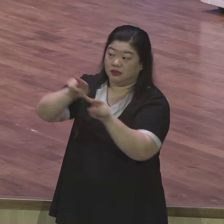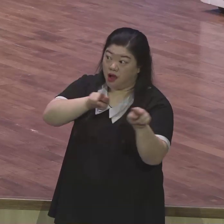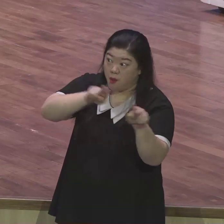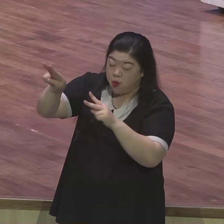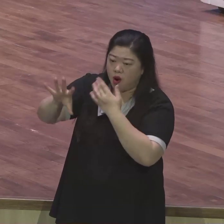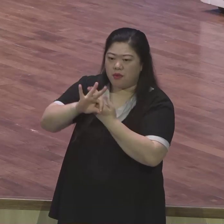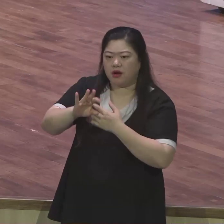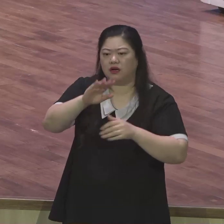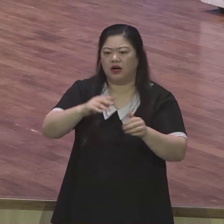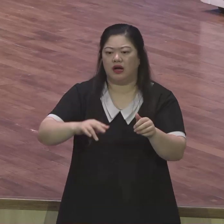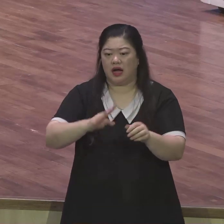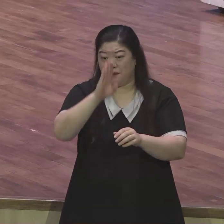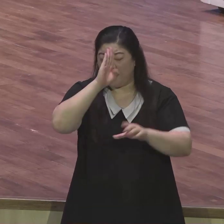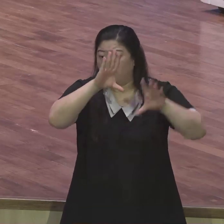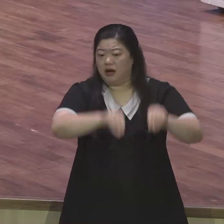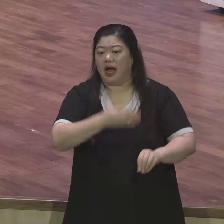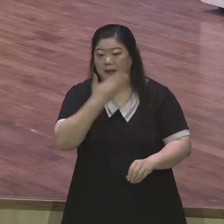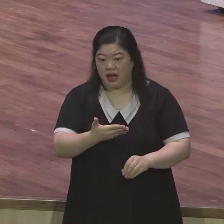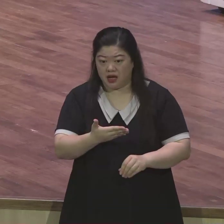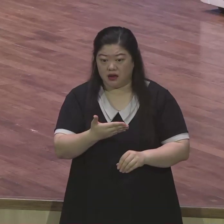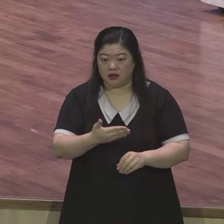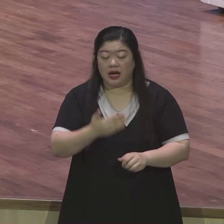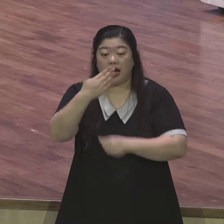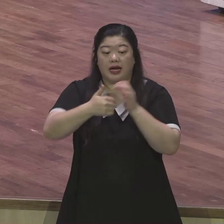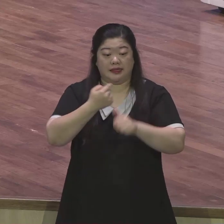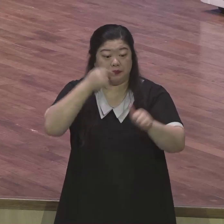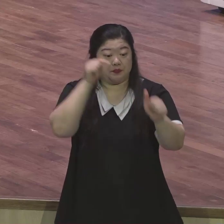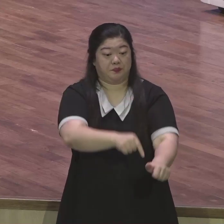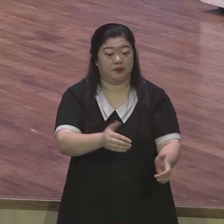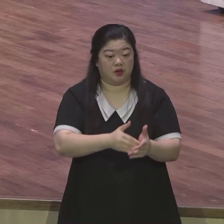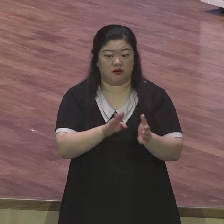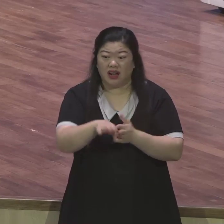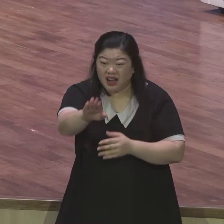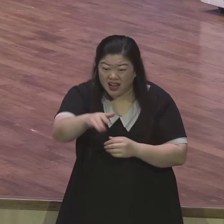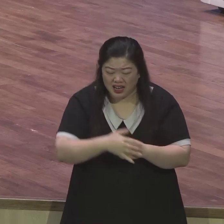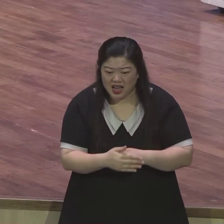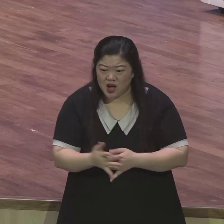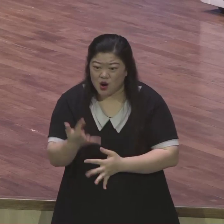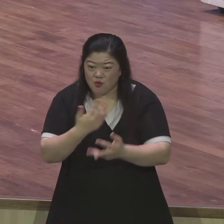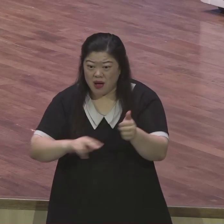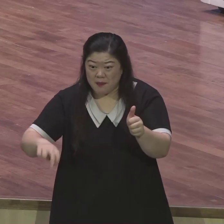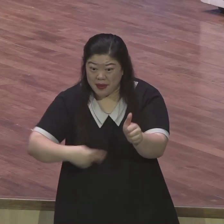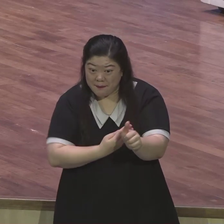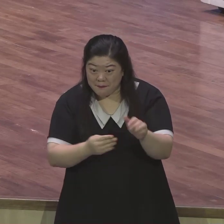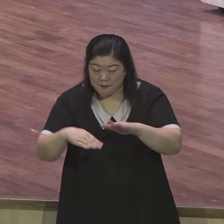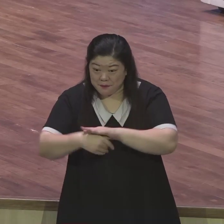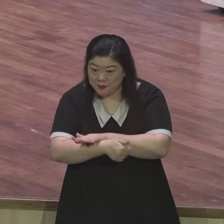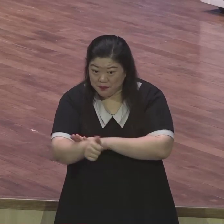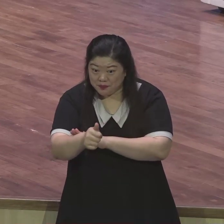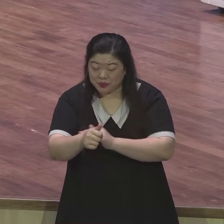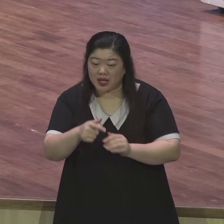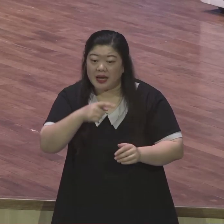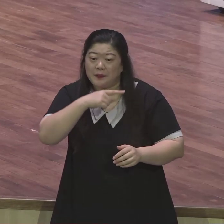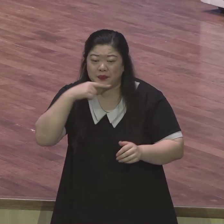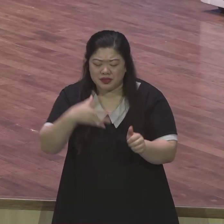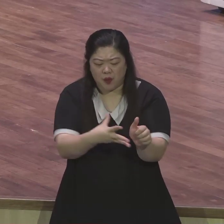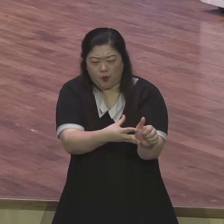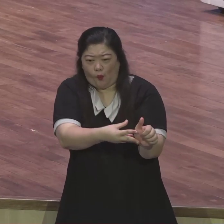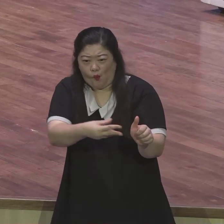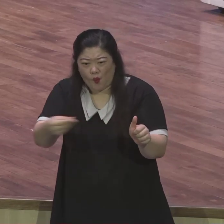매달아서 그것을 바라보면 산다 하셨어요 의학적으로는 말이 안 되는 방법이에요 피를 빨리 빼고 약초를 가지고